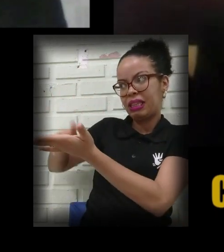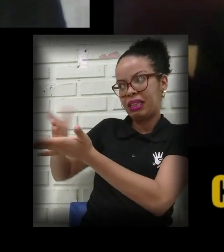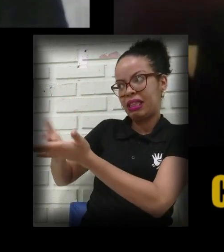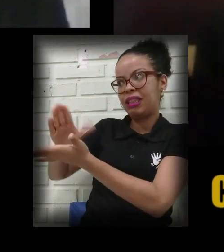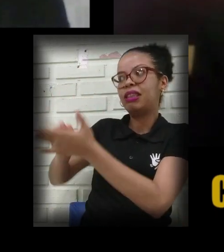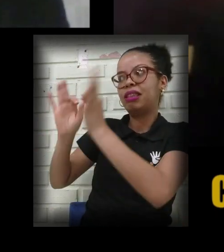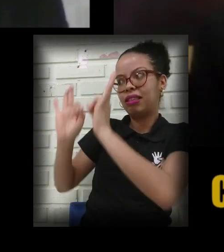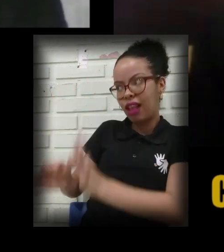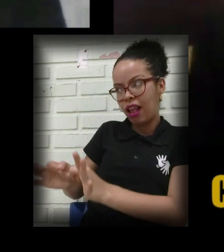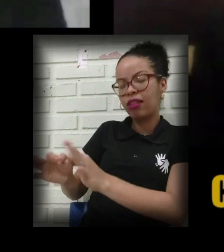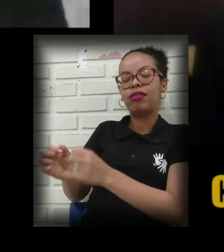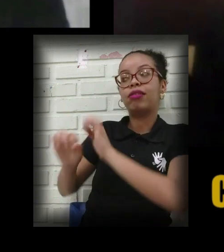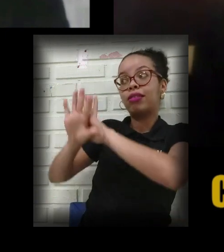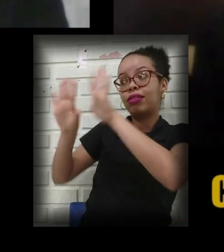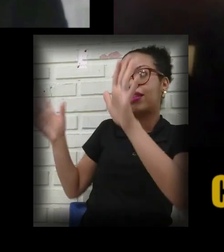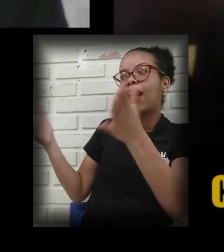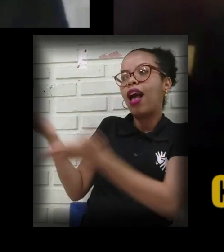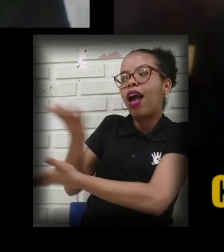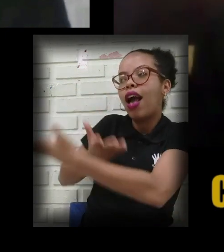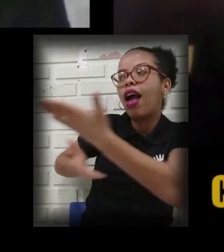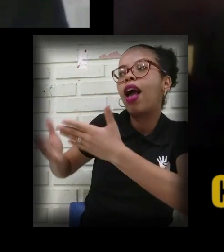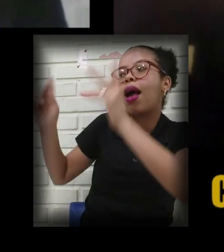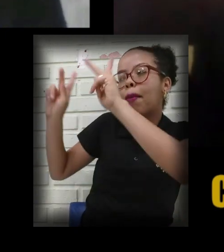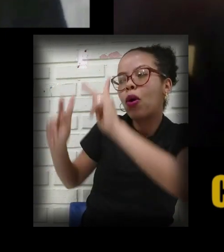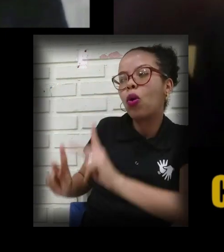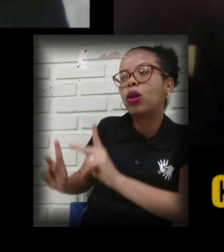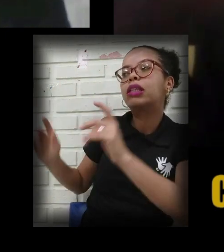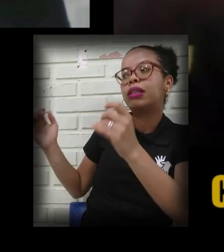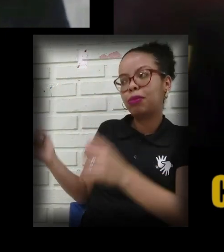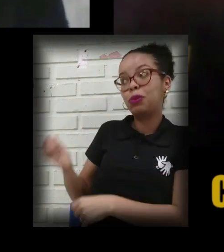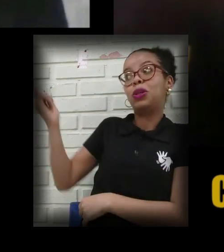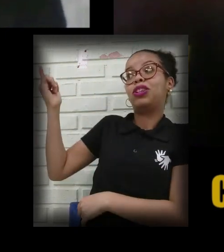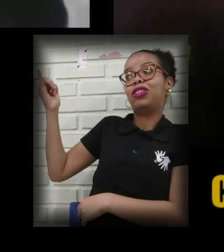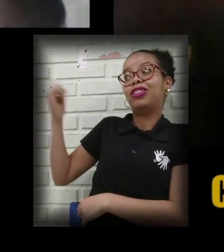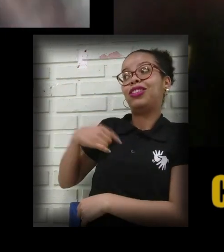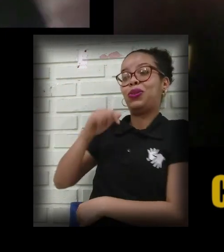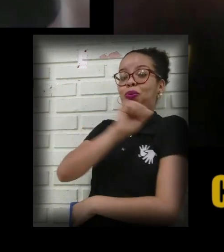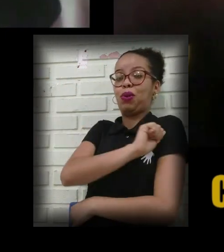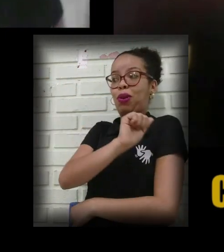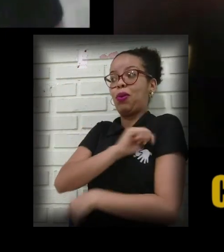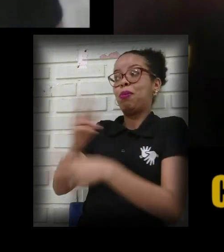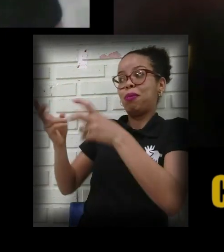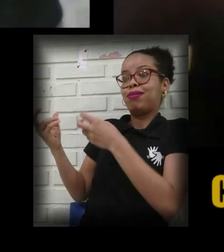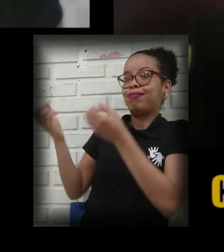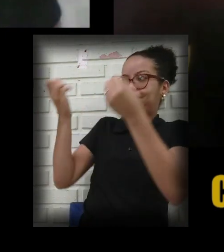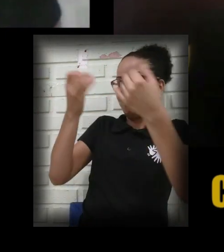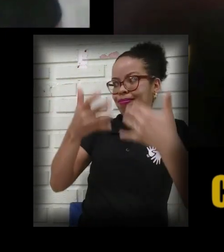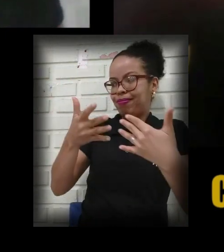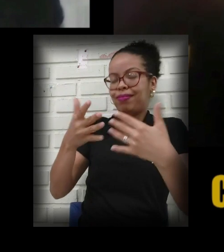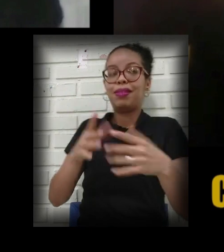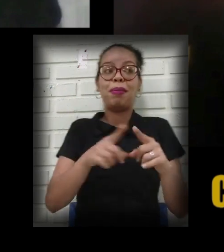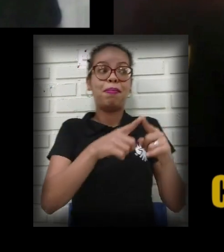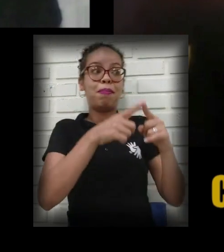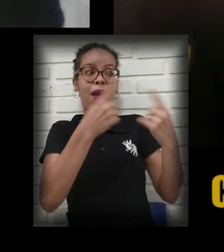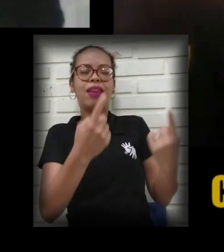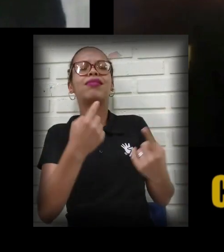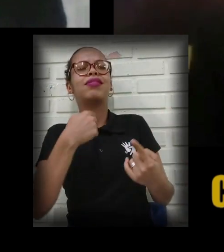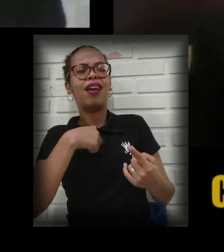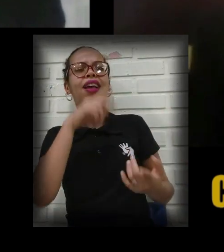mais harmoniosa possível para o aluno. Não, mas o pior é que precisamos falar.